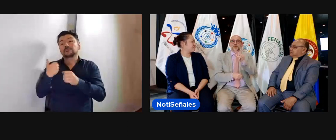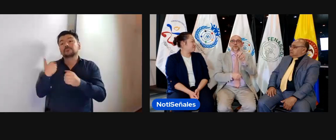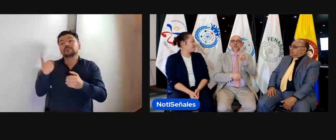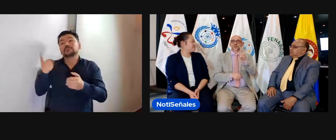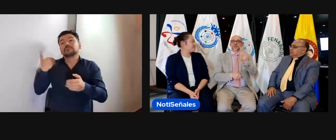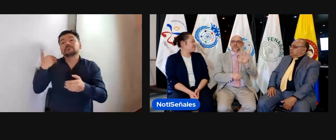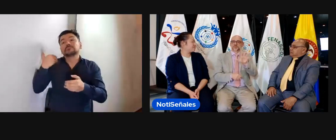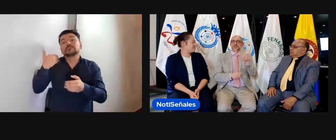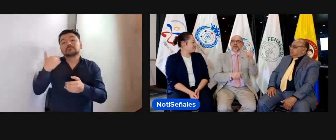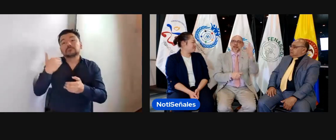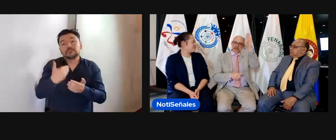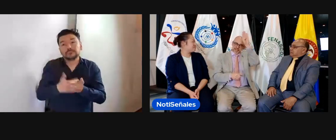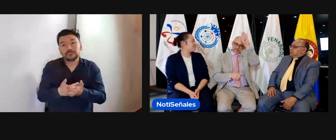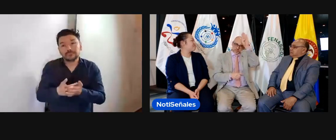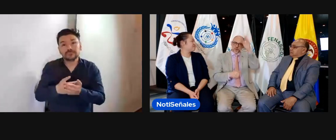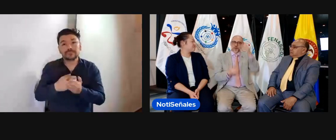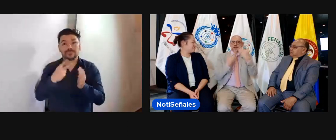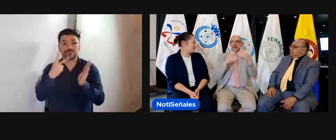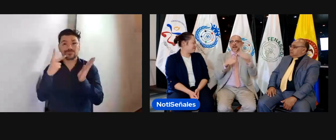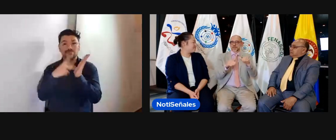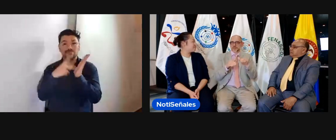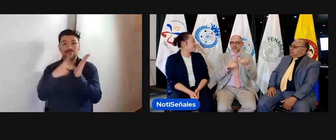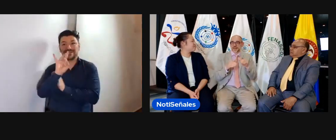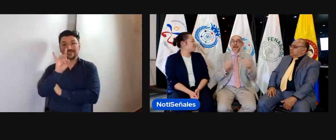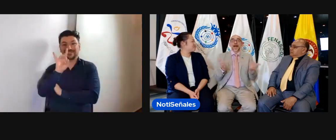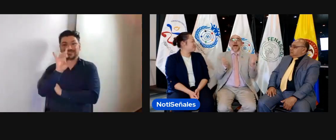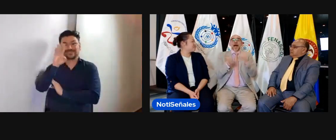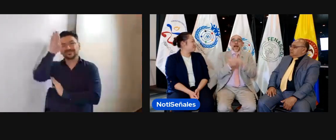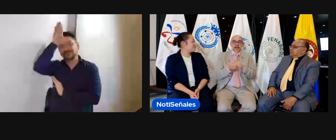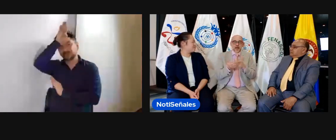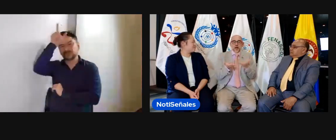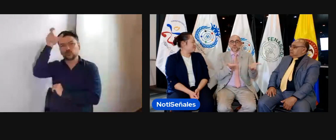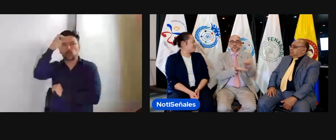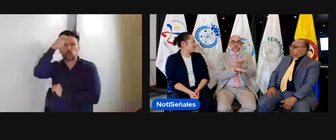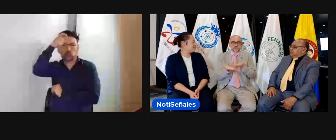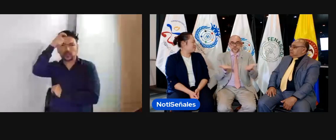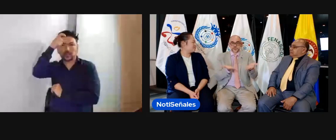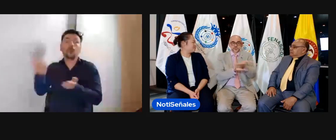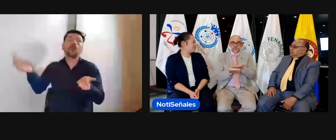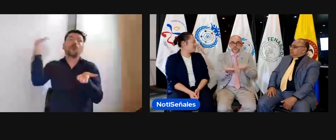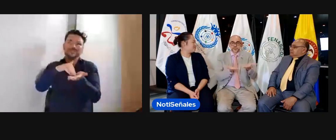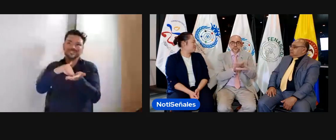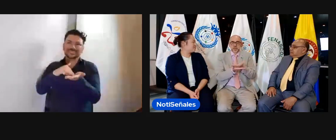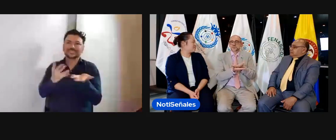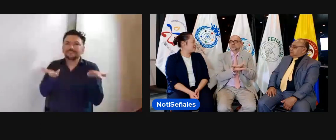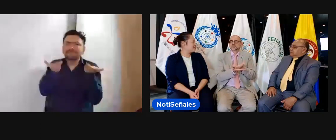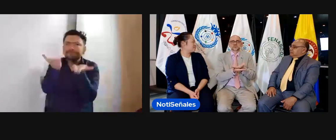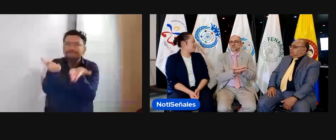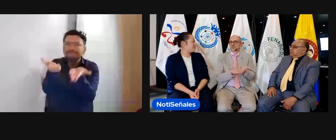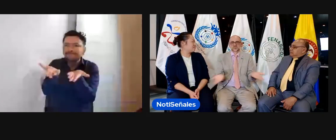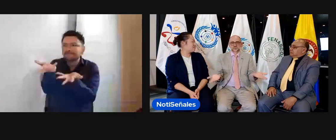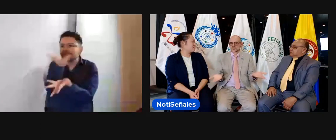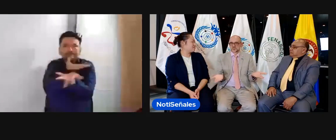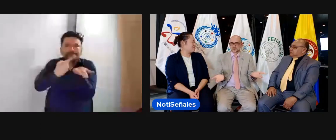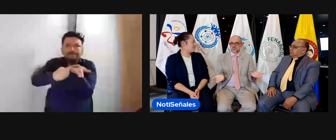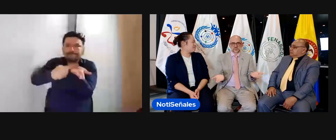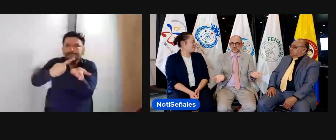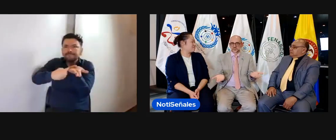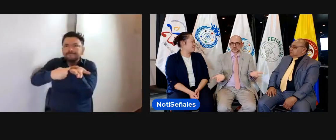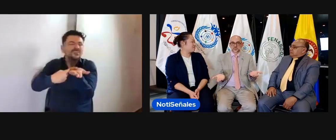Pasaron cuatro años y fue el Congreso en Estambul y nuevamente, en el 2015, se volvió a hablar